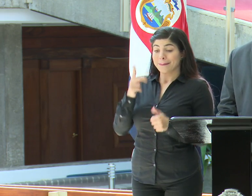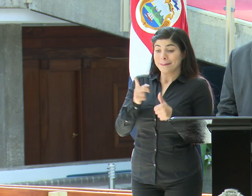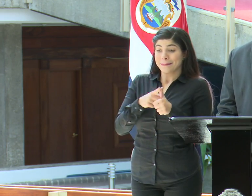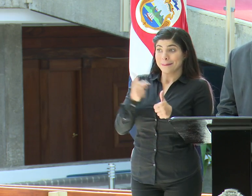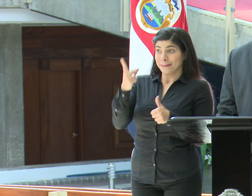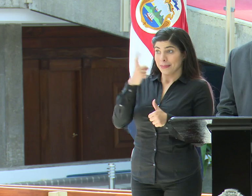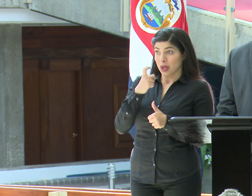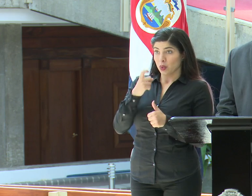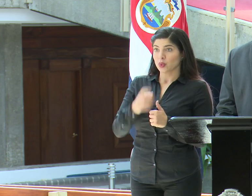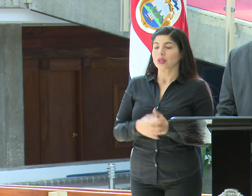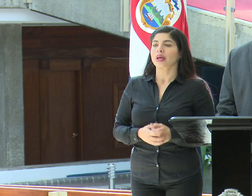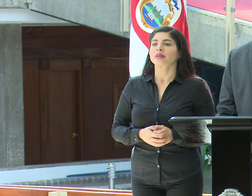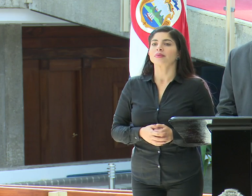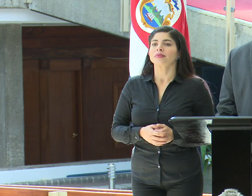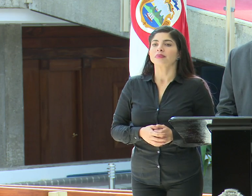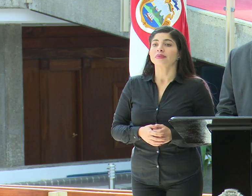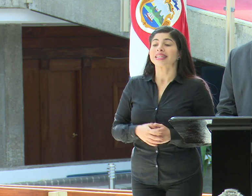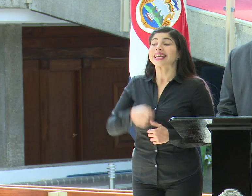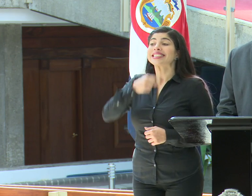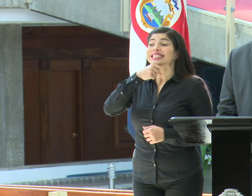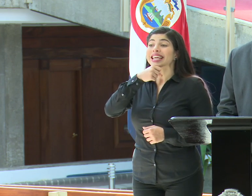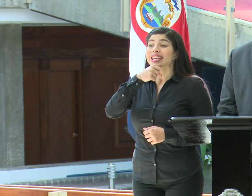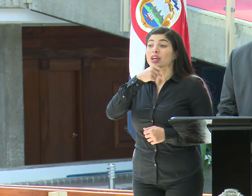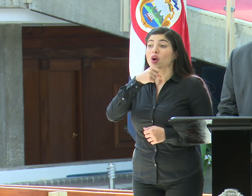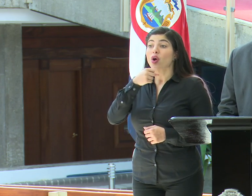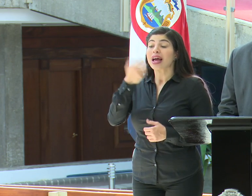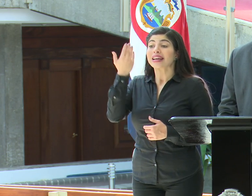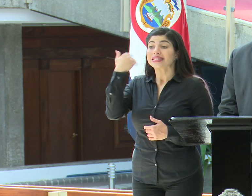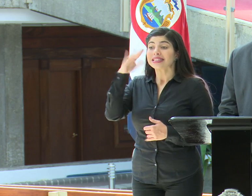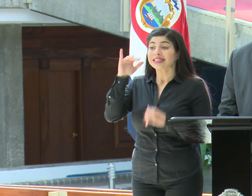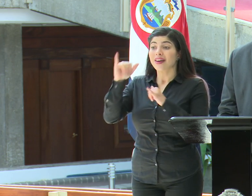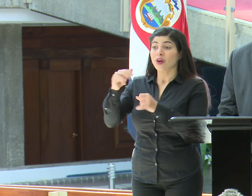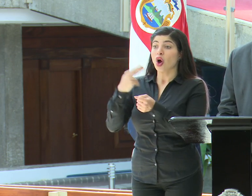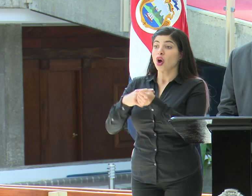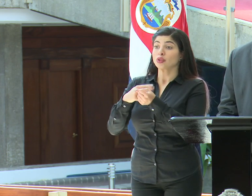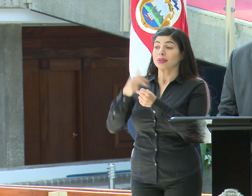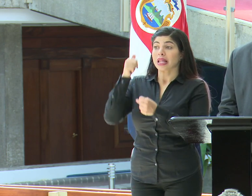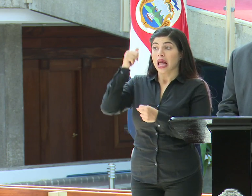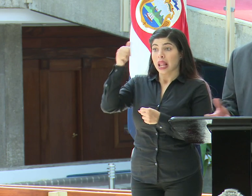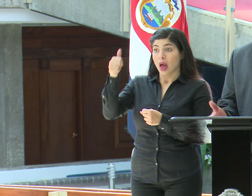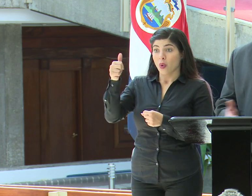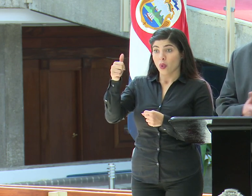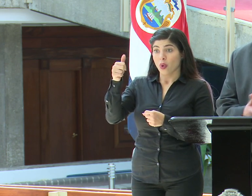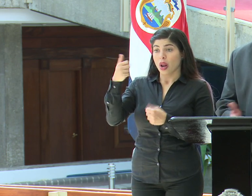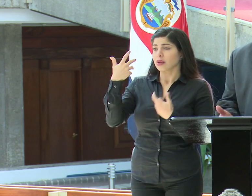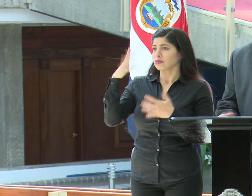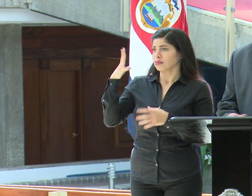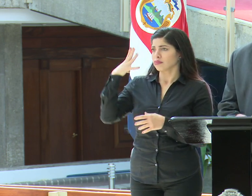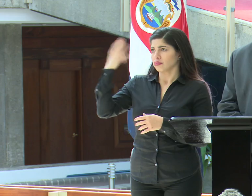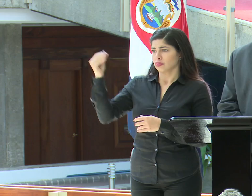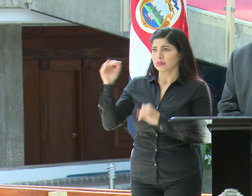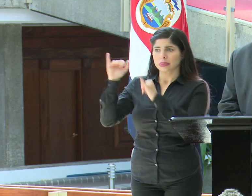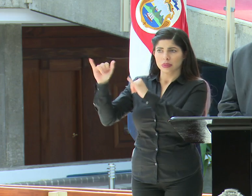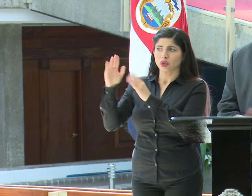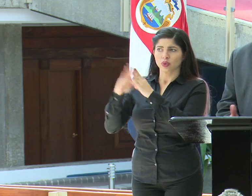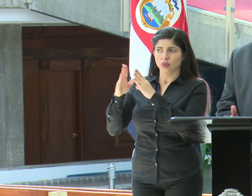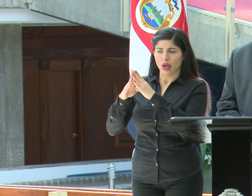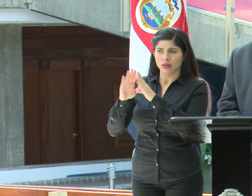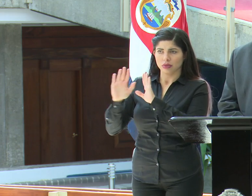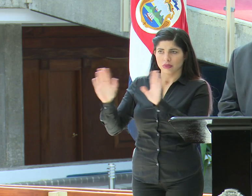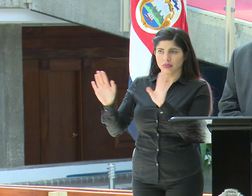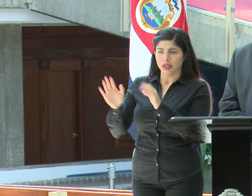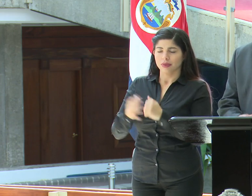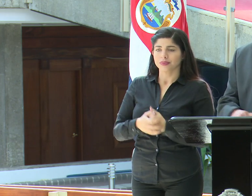pregunta, la señora que estaba ingresada en el hospital de Alajuela, pues se dio de alta y está en su casa, ¿verdad?